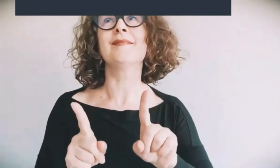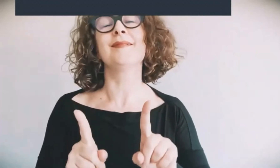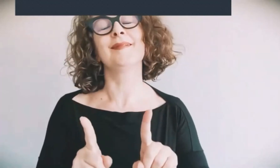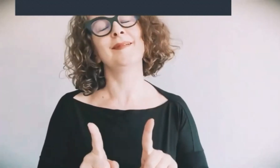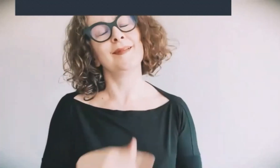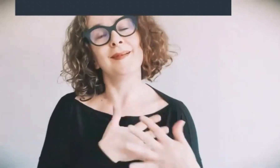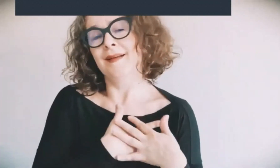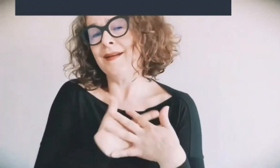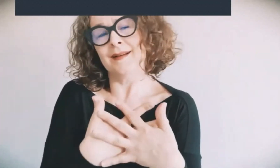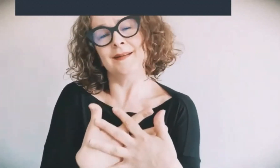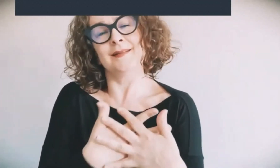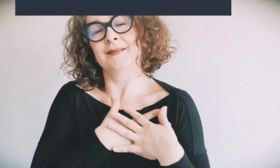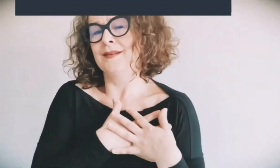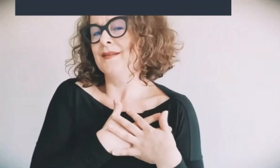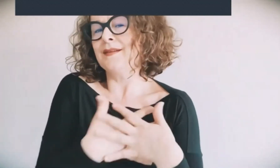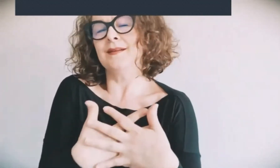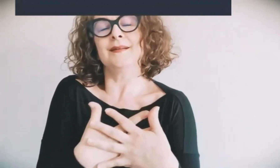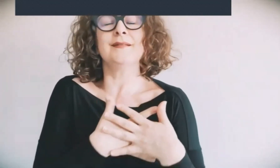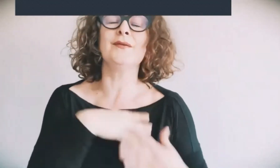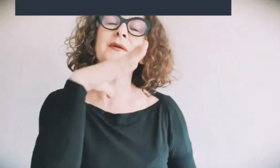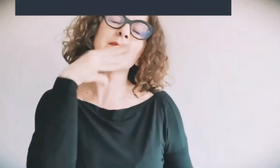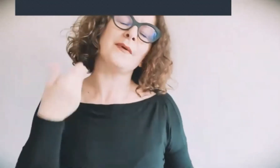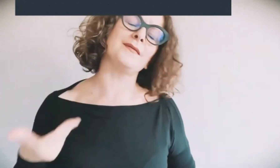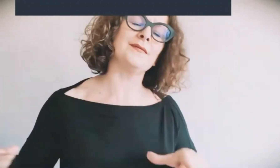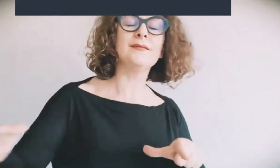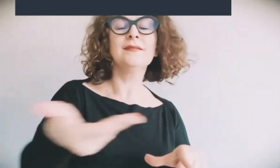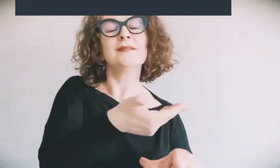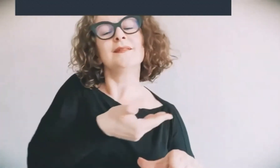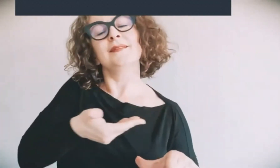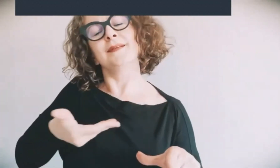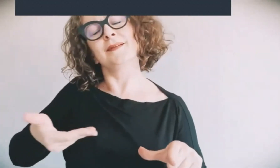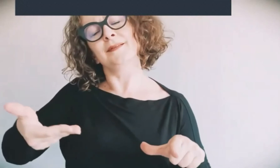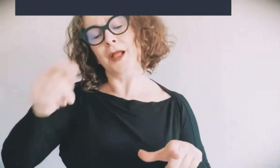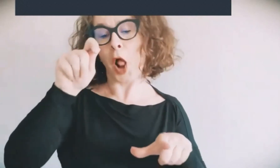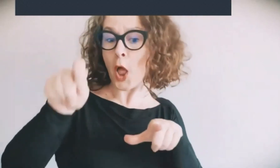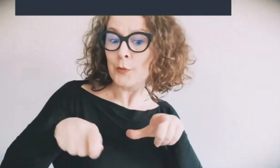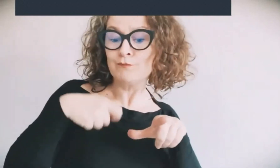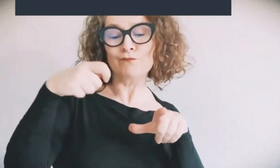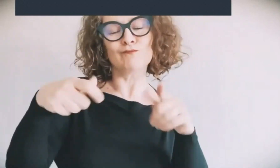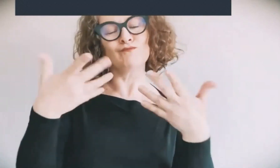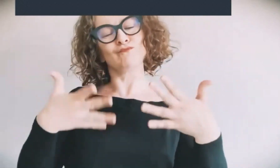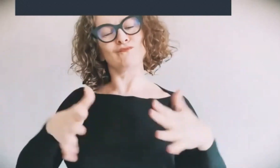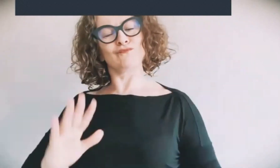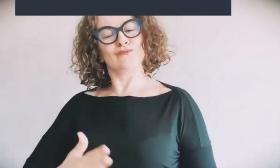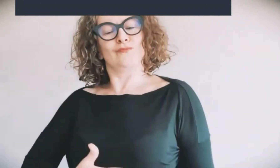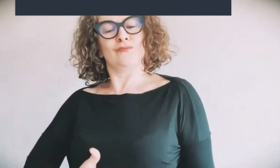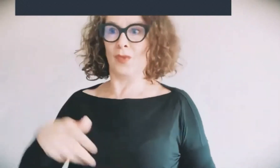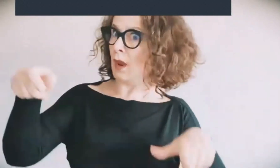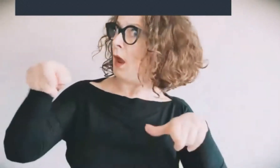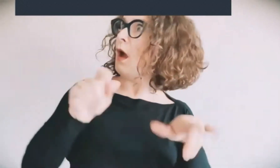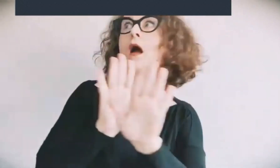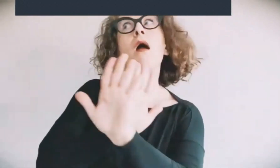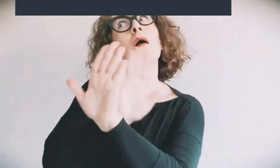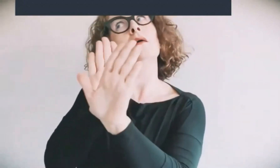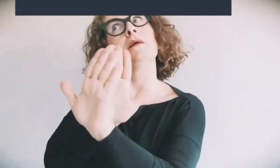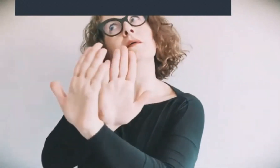temporale amo amo il suono sulla patta il meno è finito